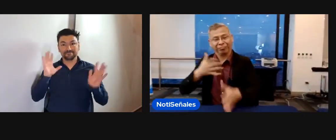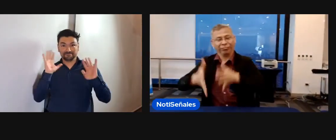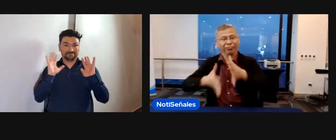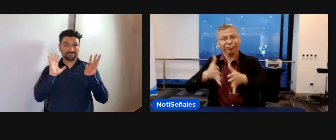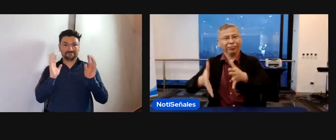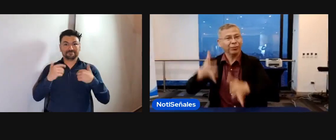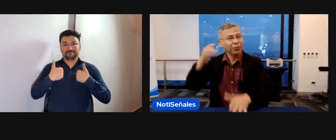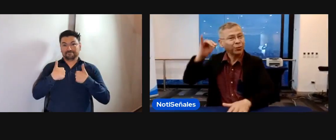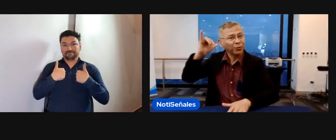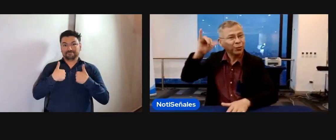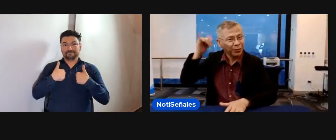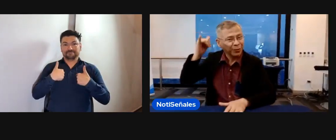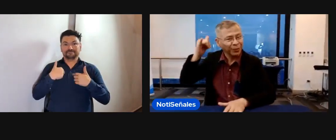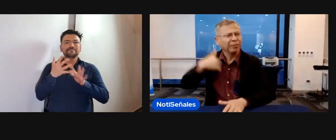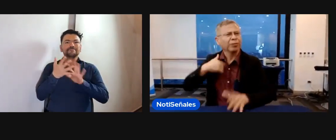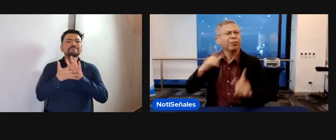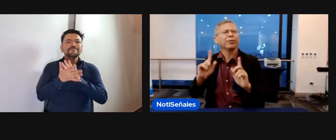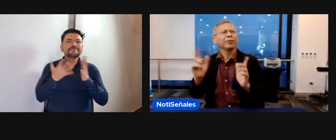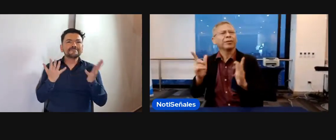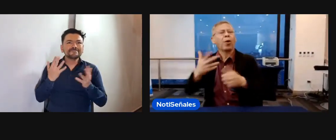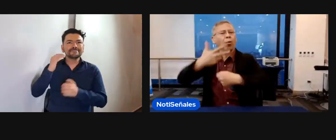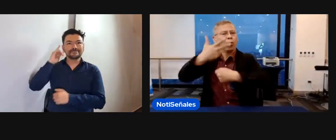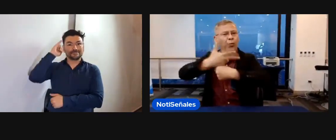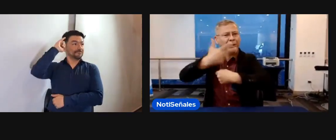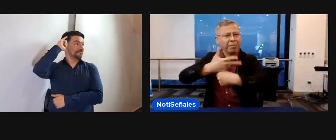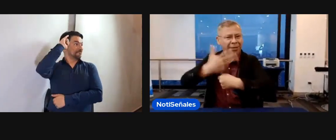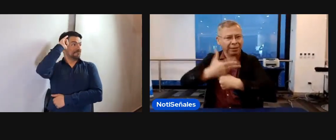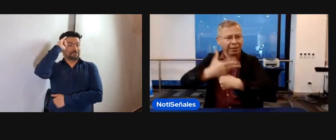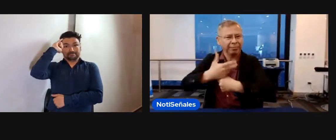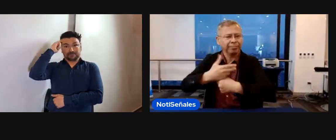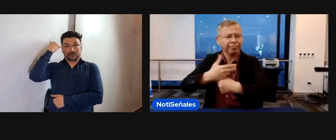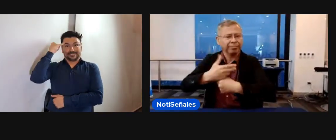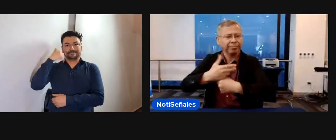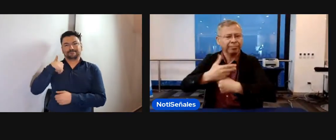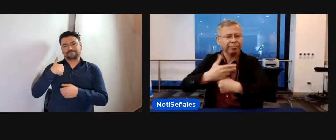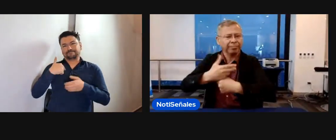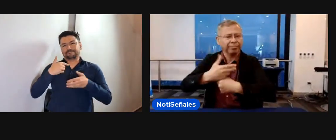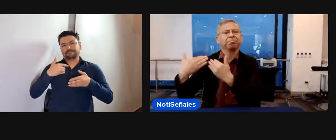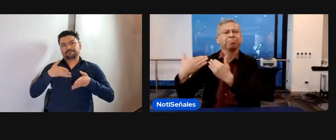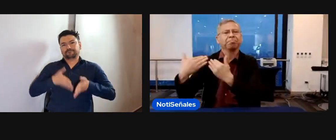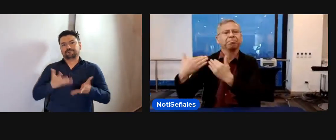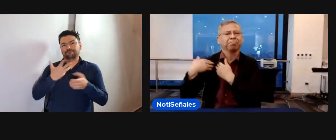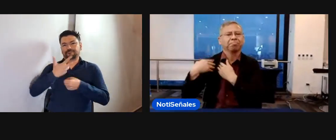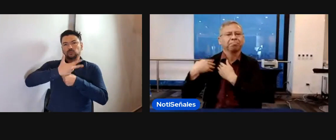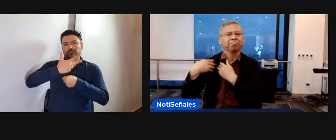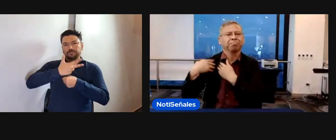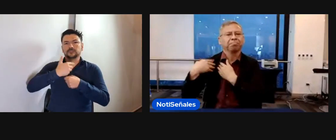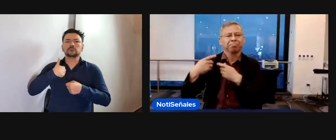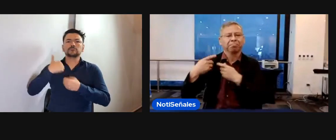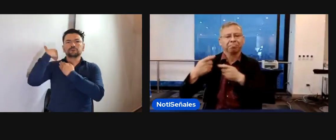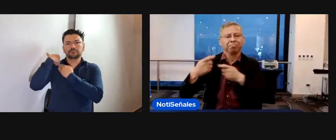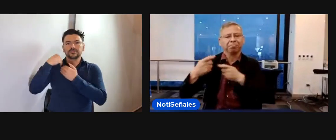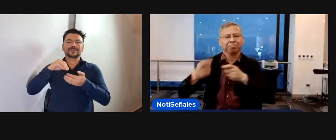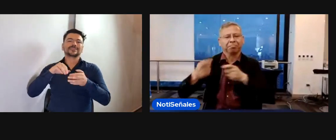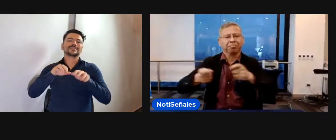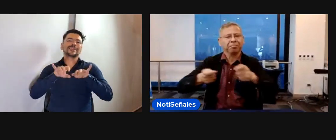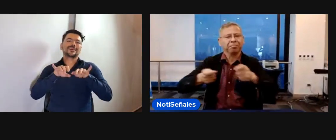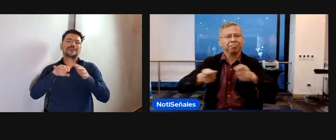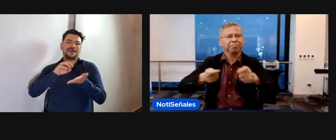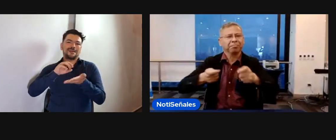Hola, soy Julio. Soy de Guatemala. Y soy el secretario regional de la